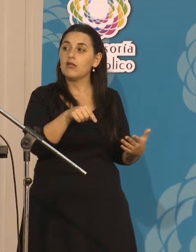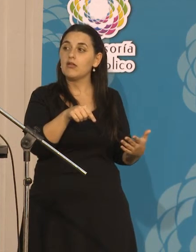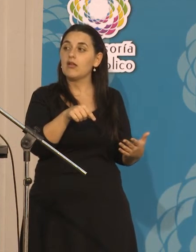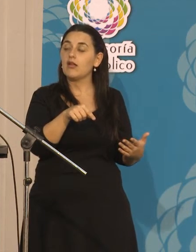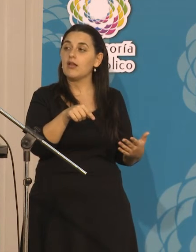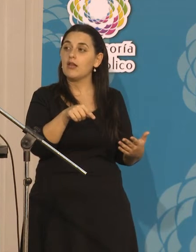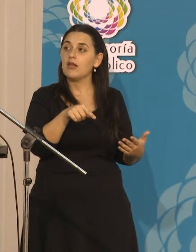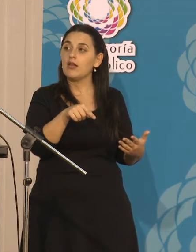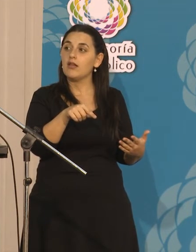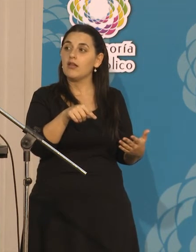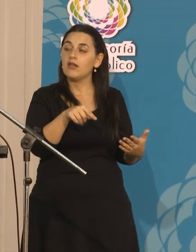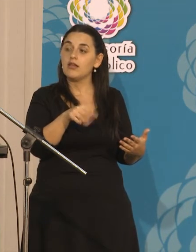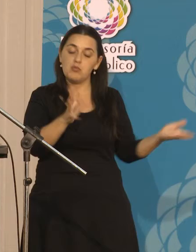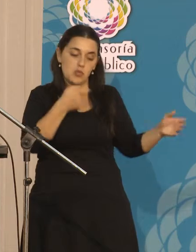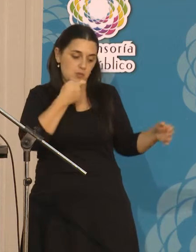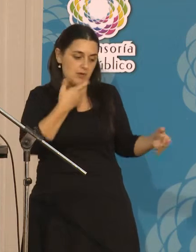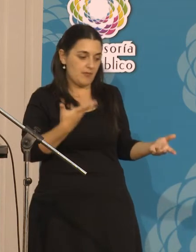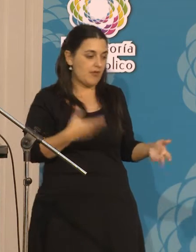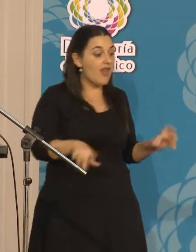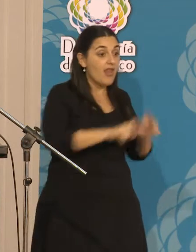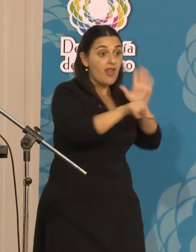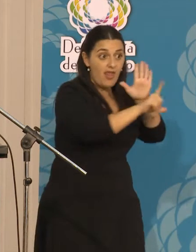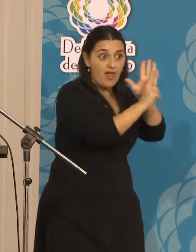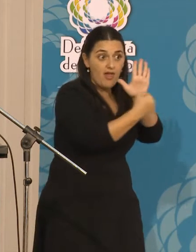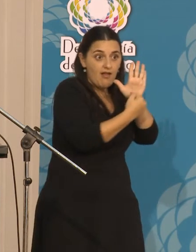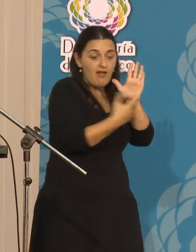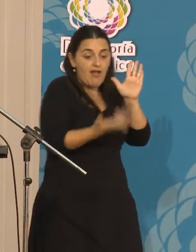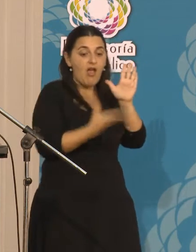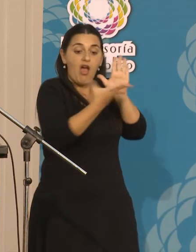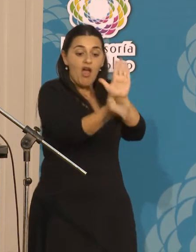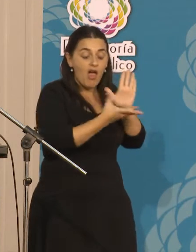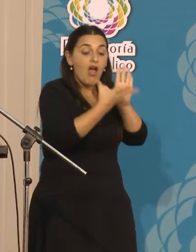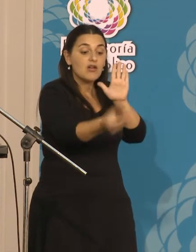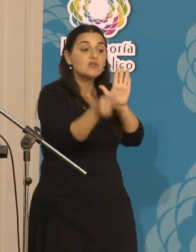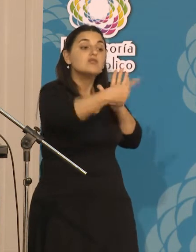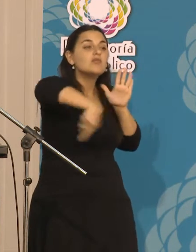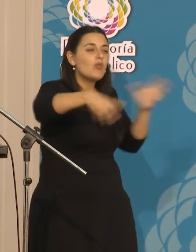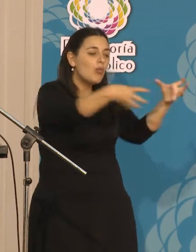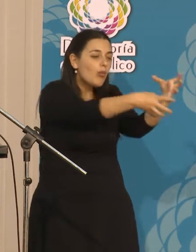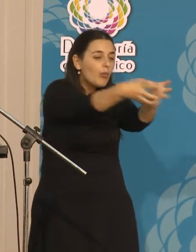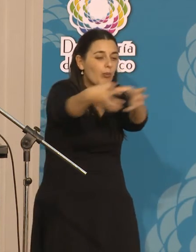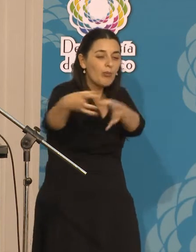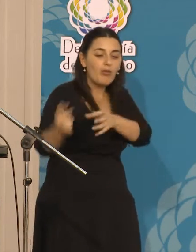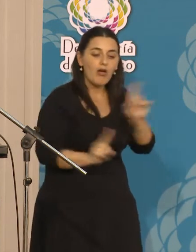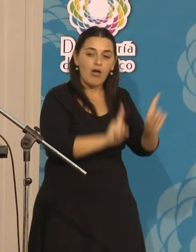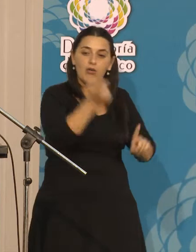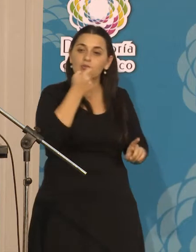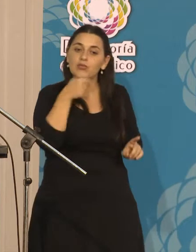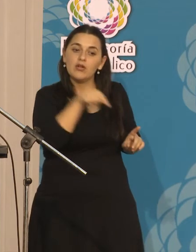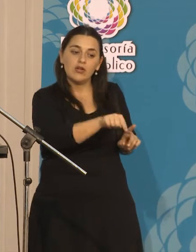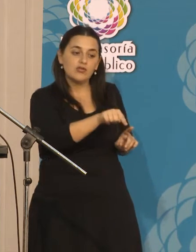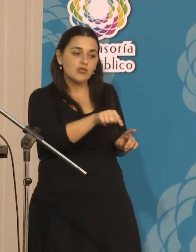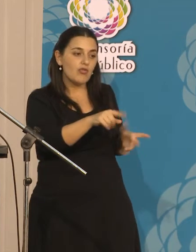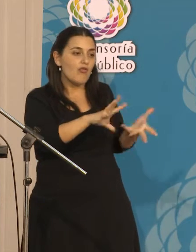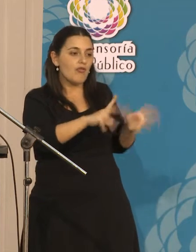a la ley de medios, muchas organizaciones tienen la posibilidad de tener su propio